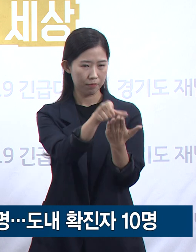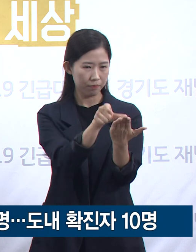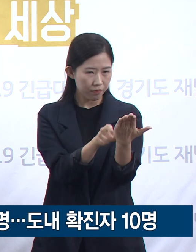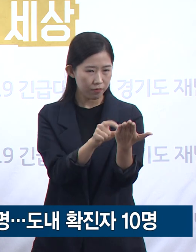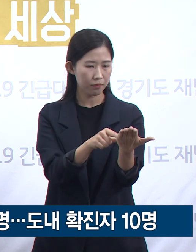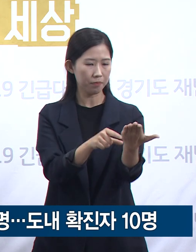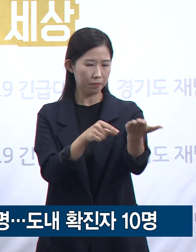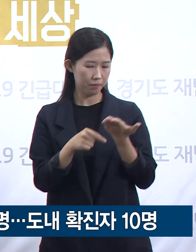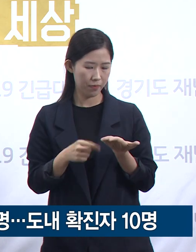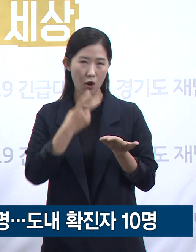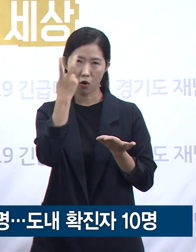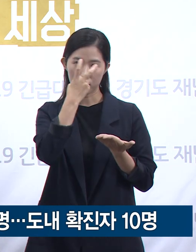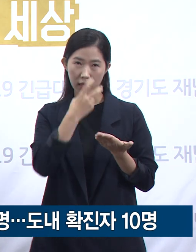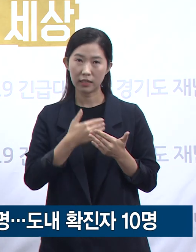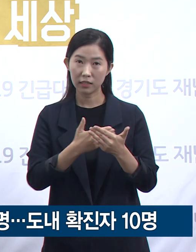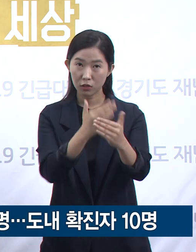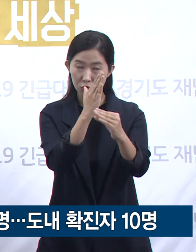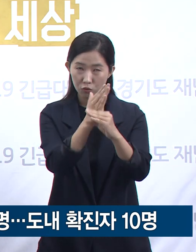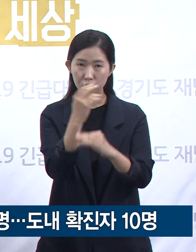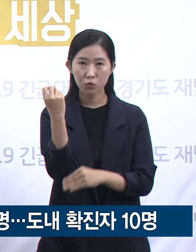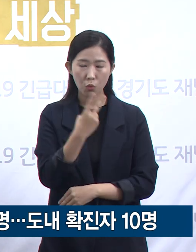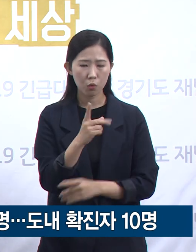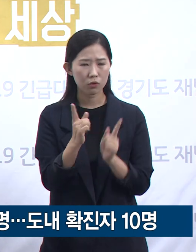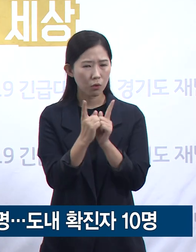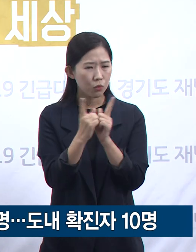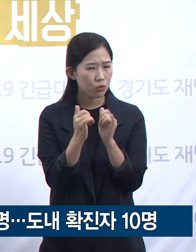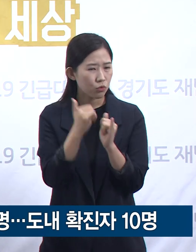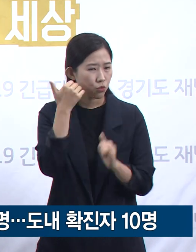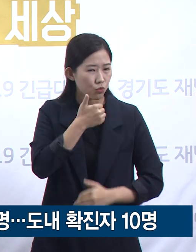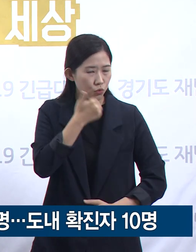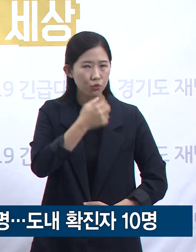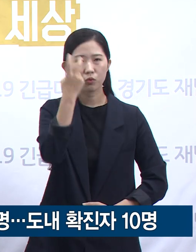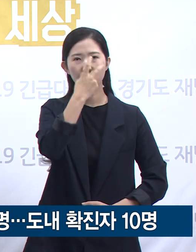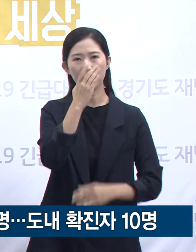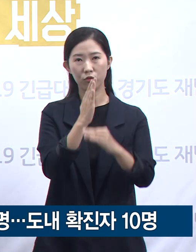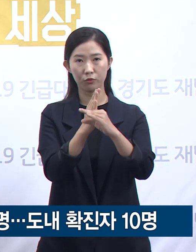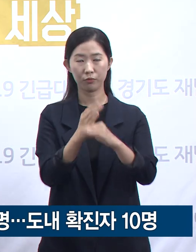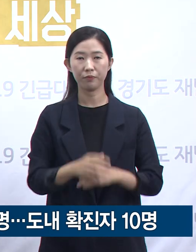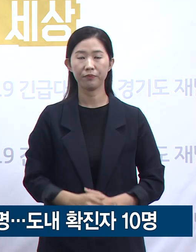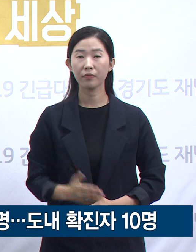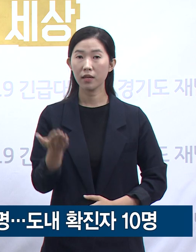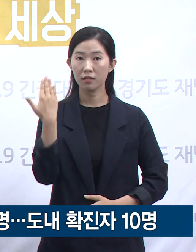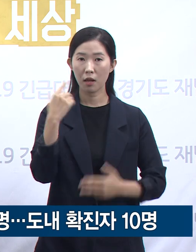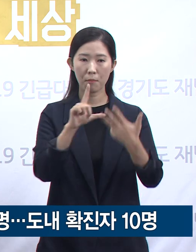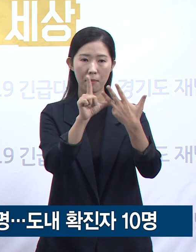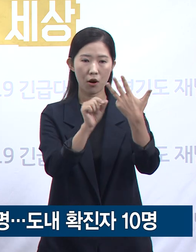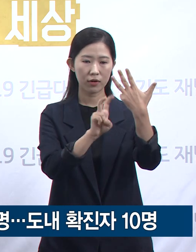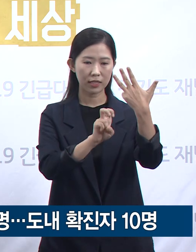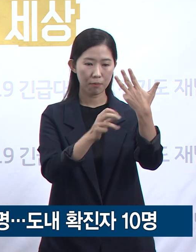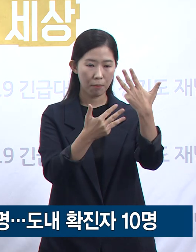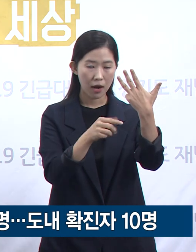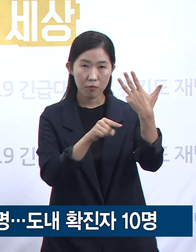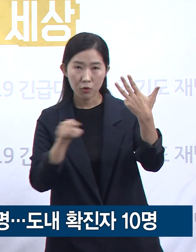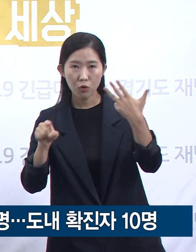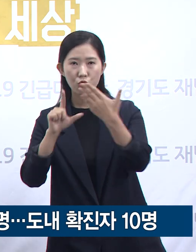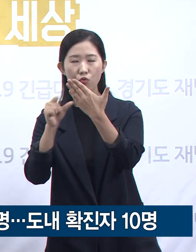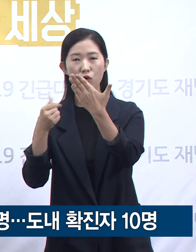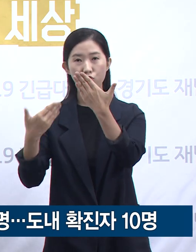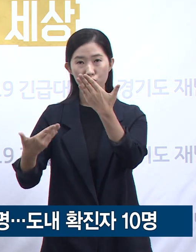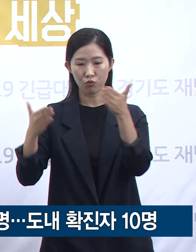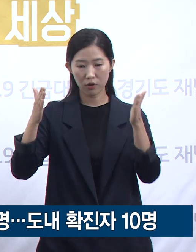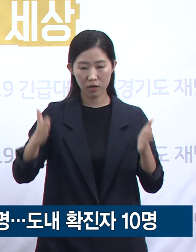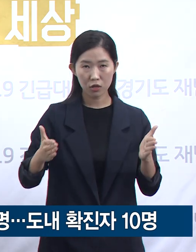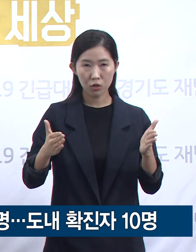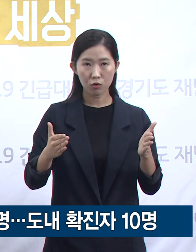접촉자 조사를 지속해서 진행 중입니다. 지난 8월 28일부터 9월 9일까지 부천시